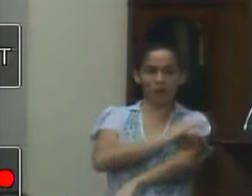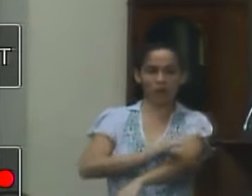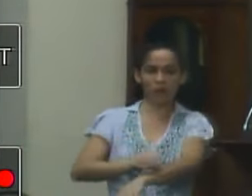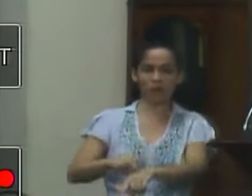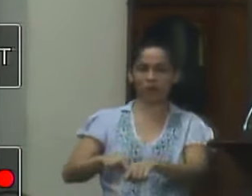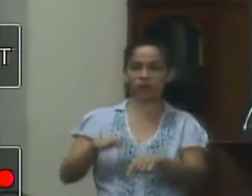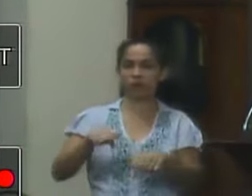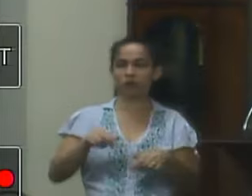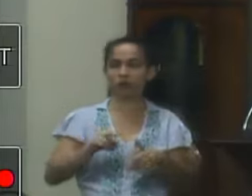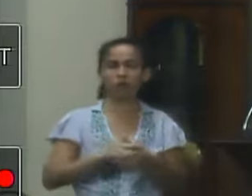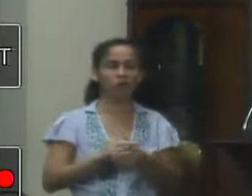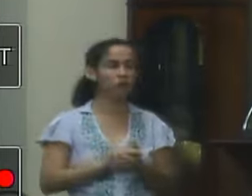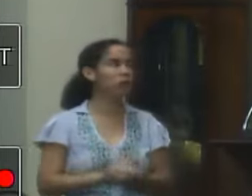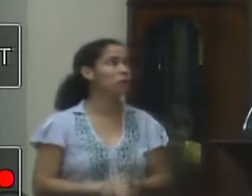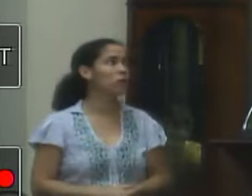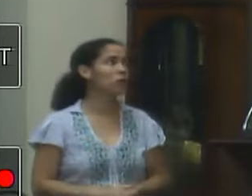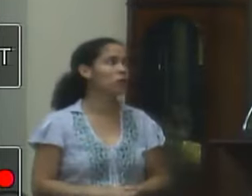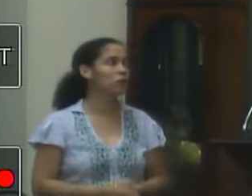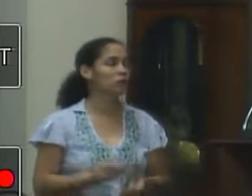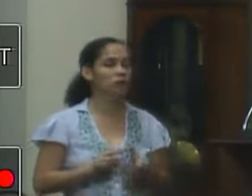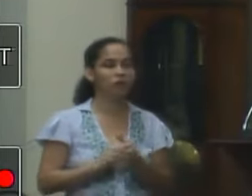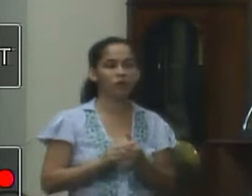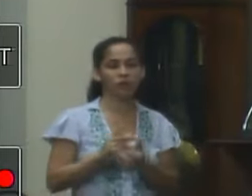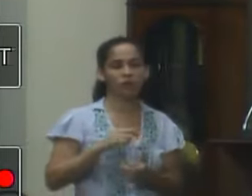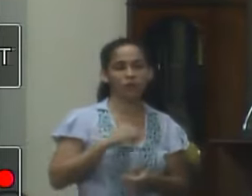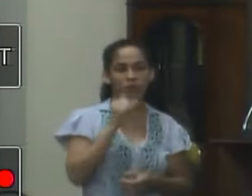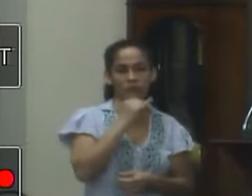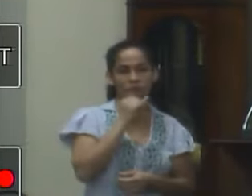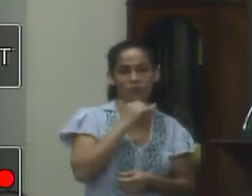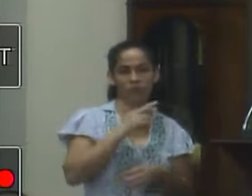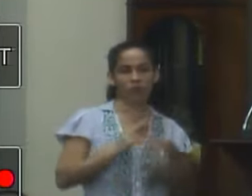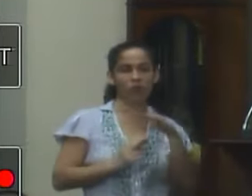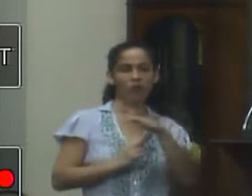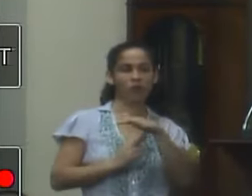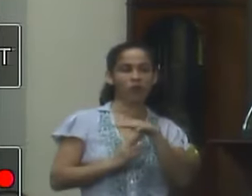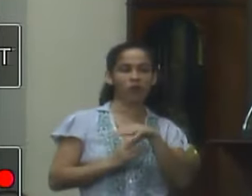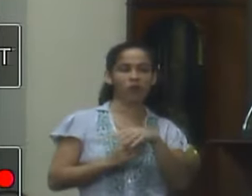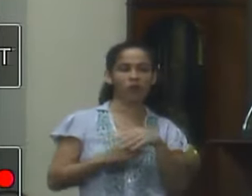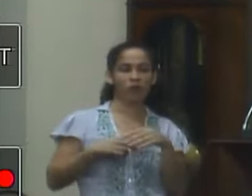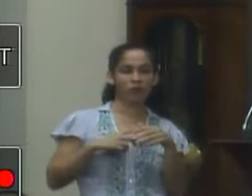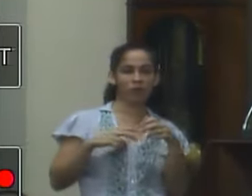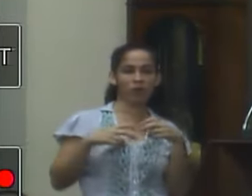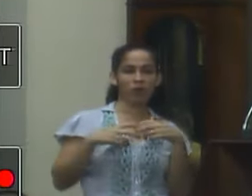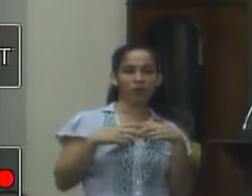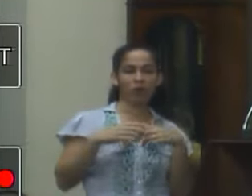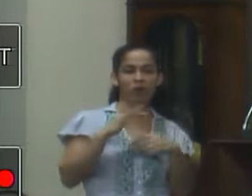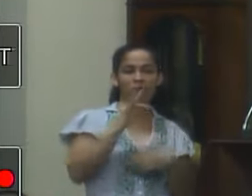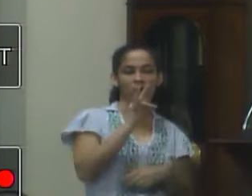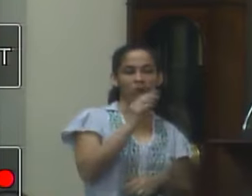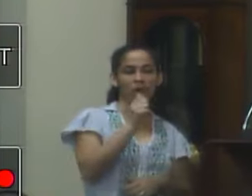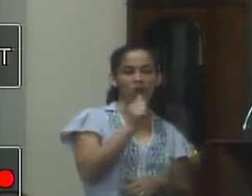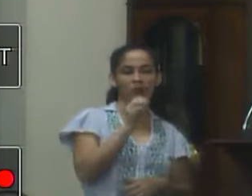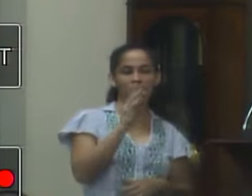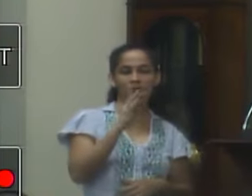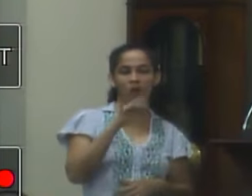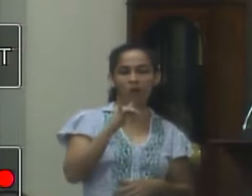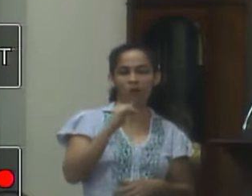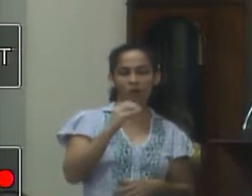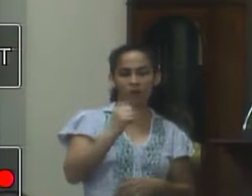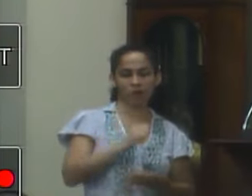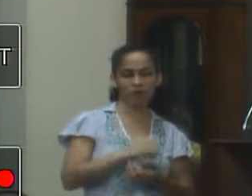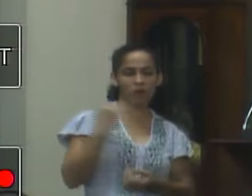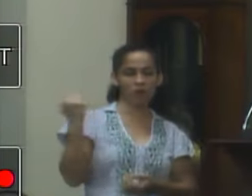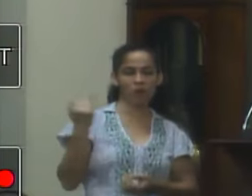trem porque quem sabe Valença teve ali na antiga rodoviária a fábrica desses vagões de uma importância imensa